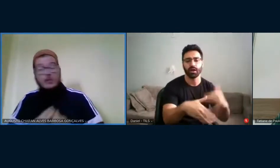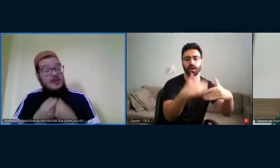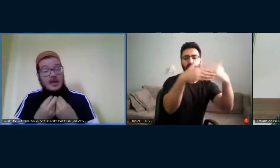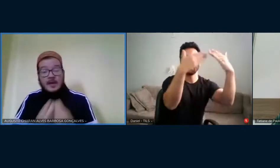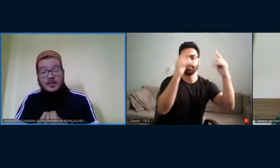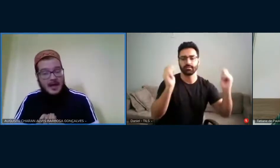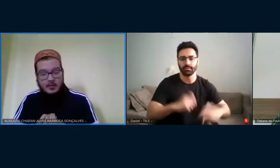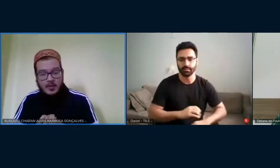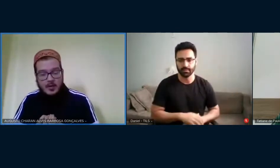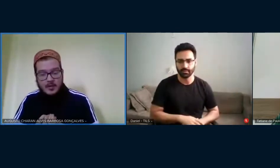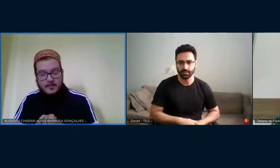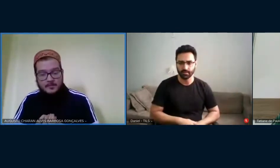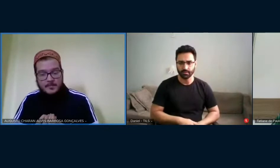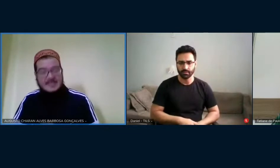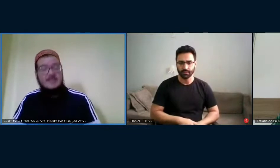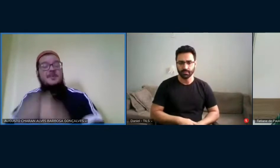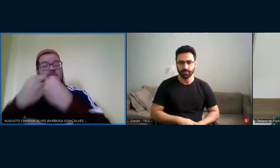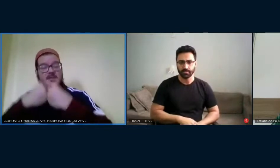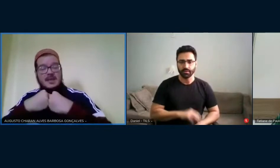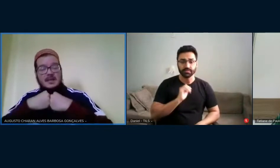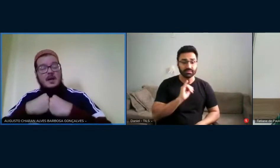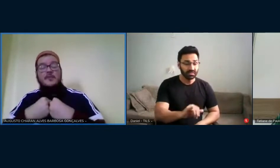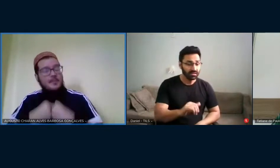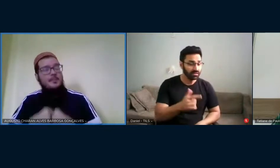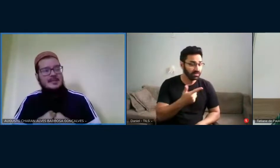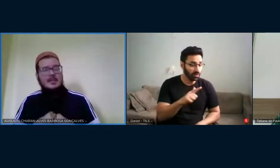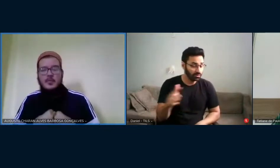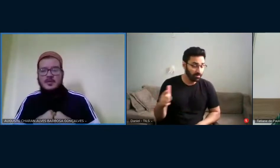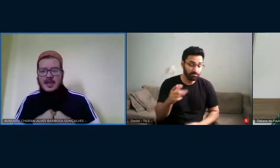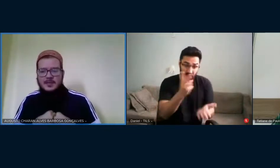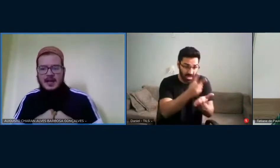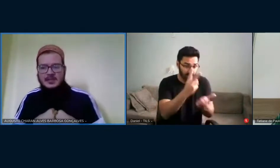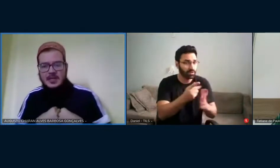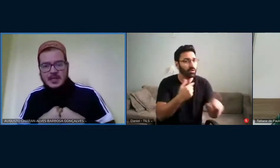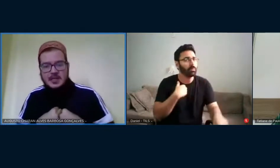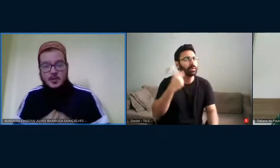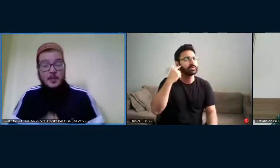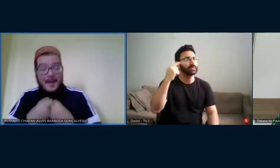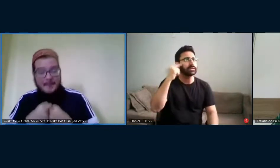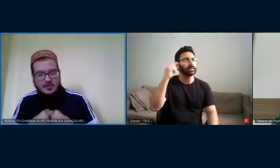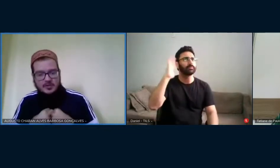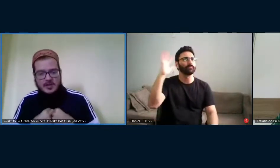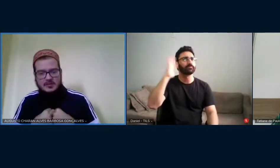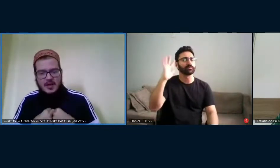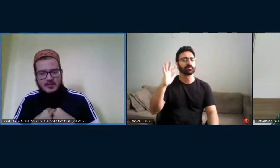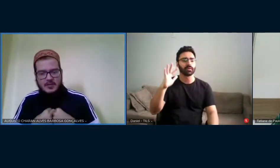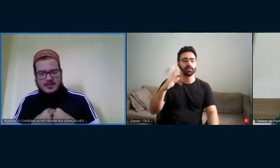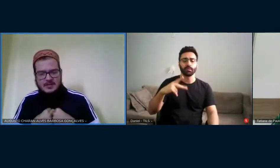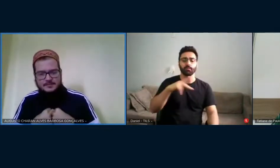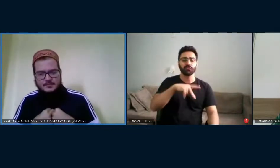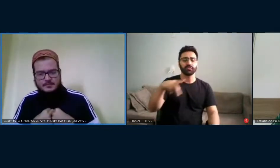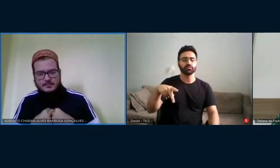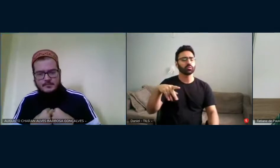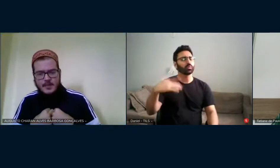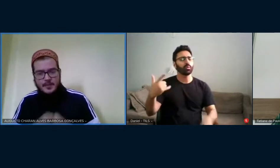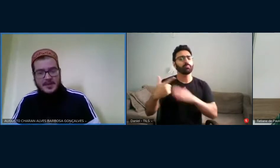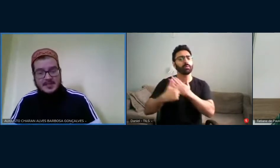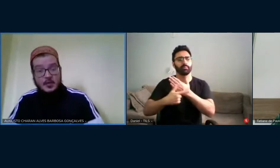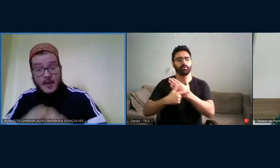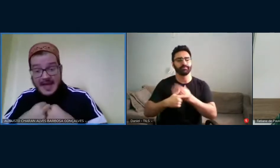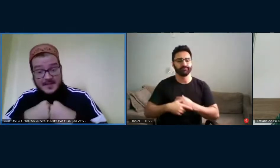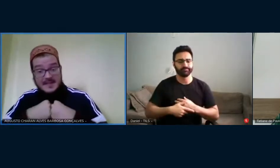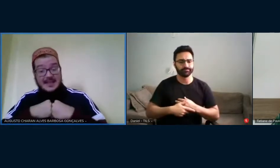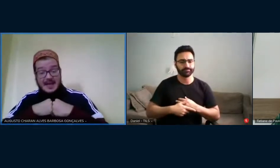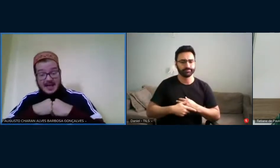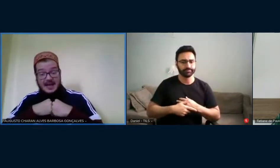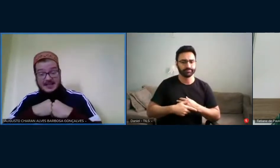se não tem um educador, essas pessoas ainda, eu fiquei pensando muito, sabe Tati, sobre o papel de nós educadores, porque